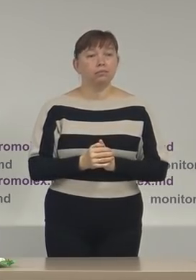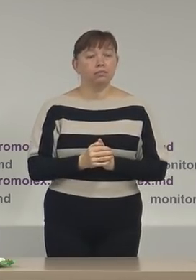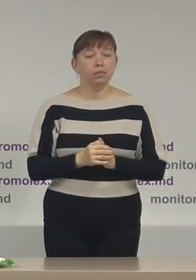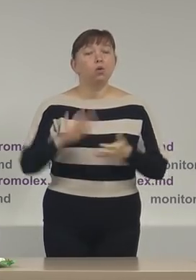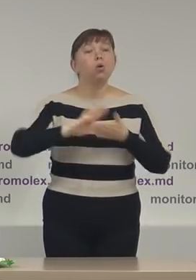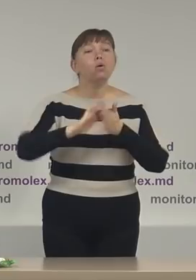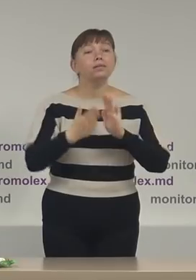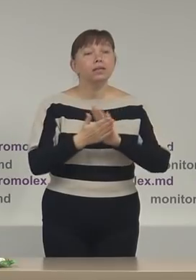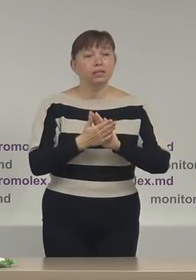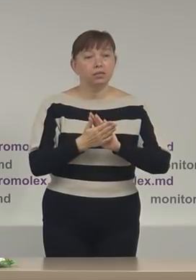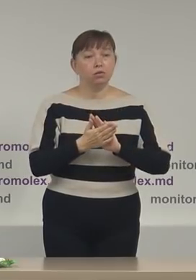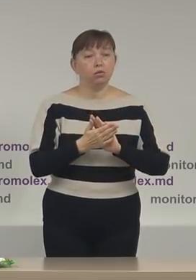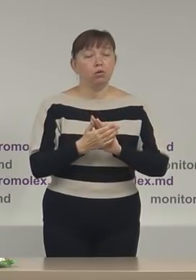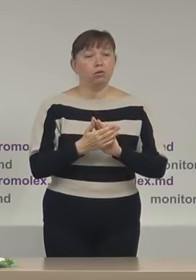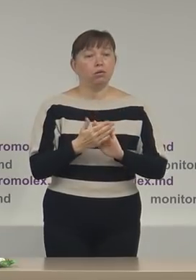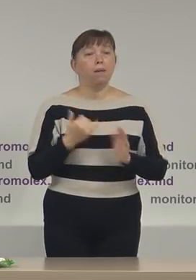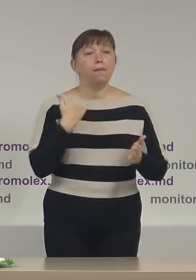condițiilor pentru